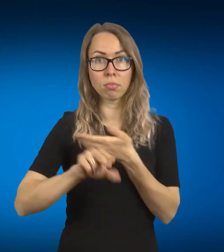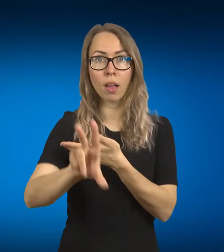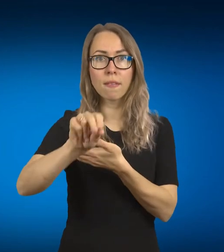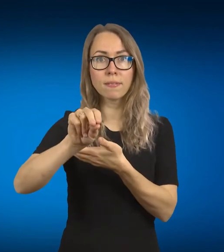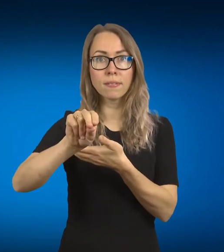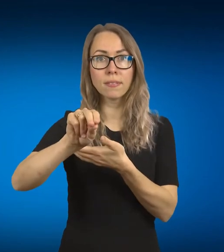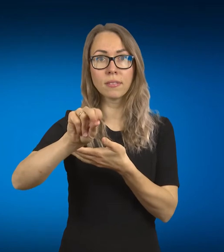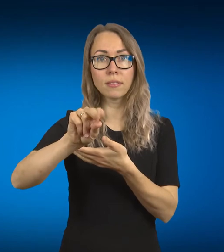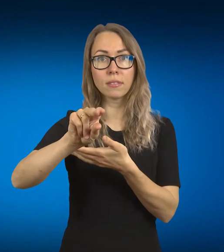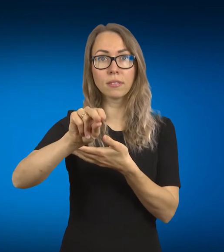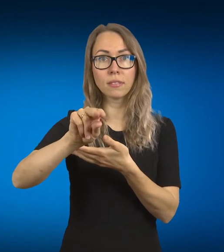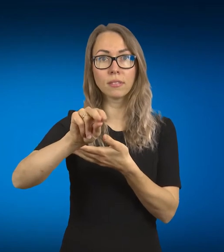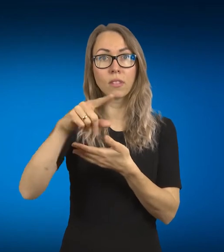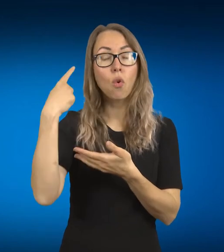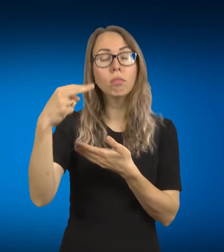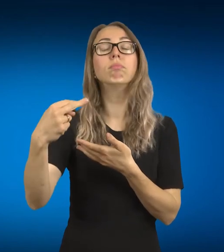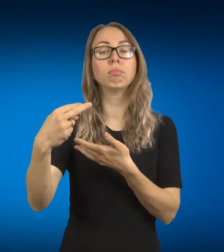įsijungusi žmogui pokalbį. Tai kitaip tariant,